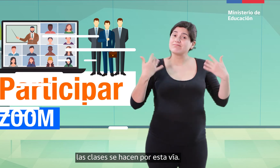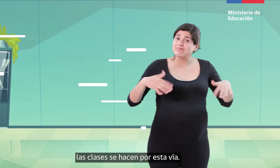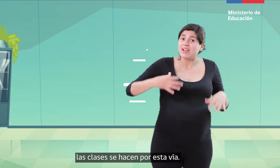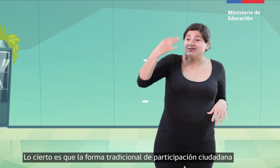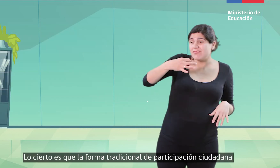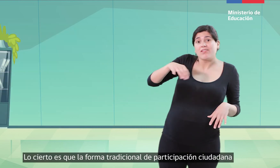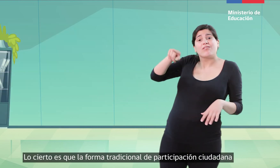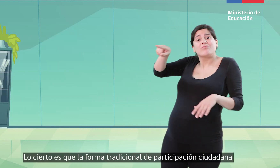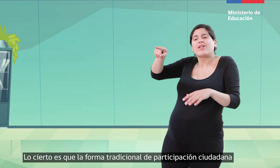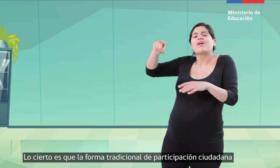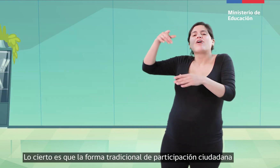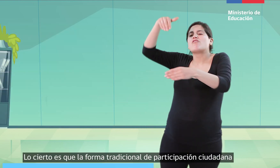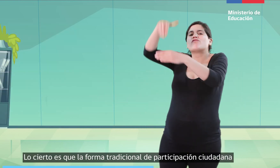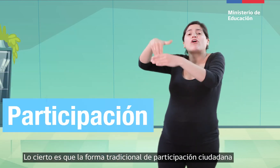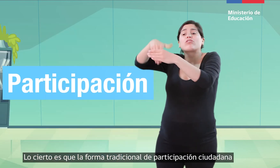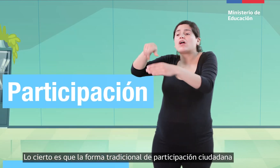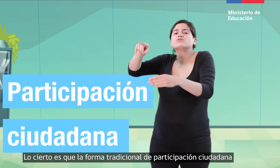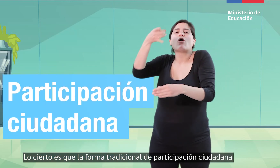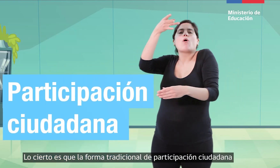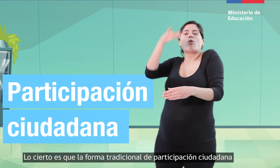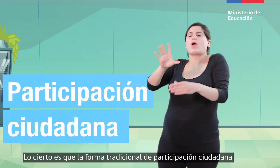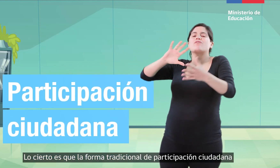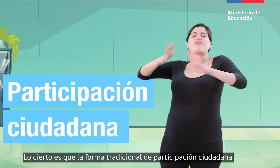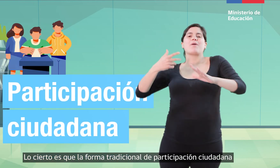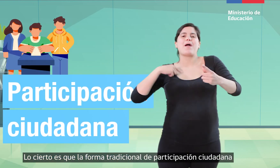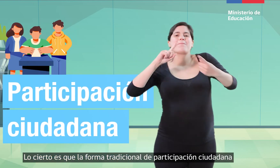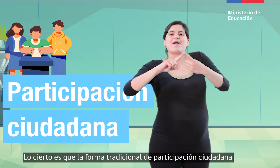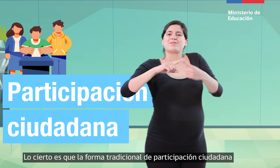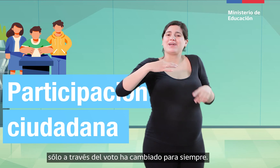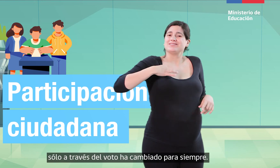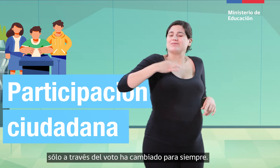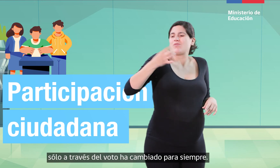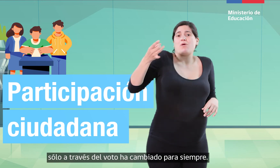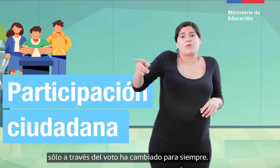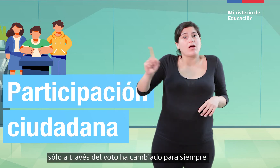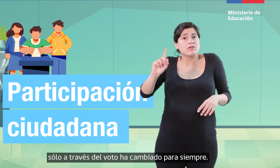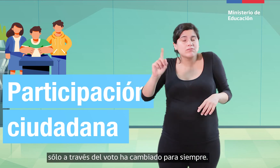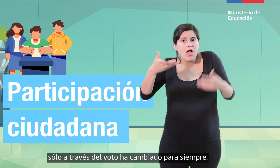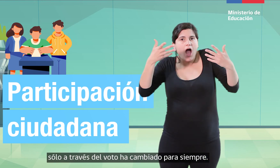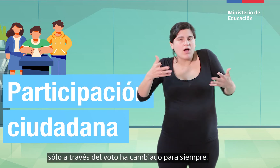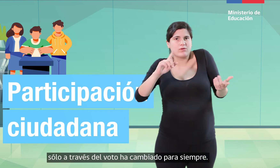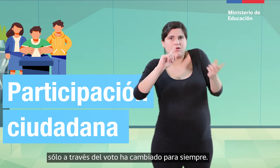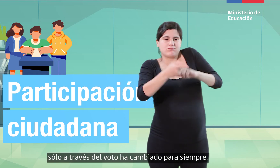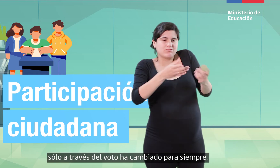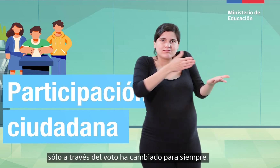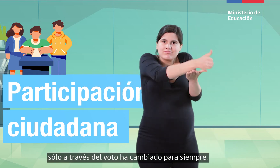Lo cierto es que la forma tradicional de participación ciudadana solo a través del voto ha cambiado para siempre.